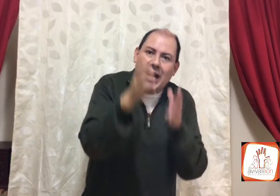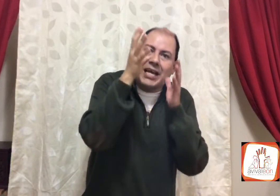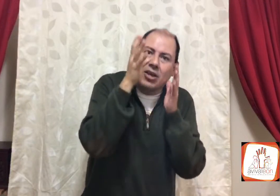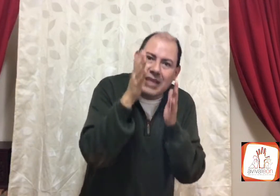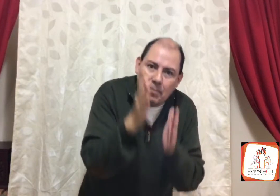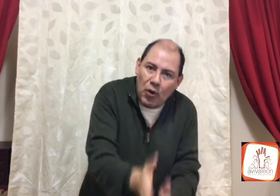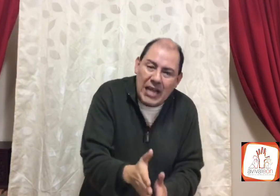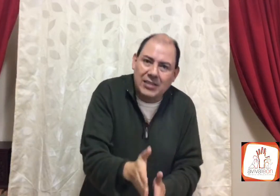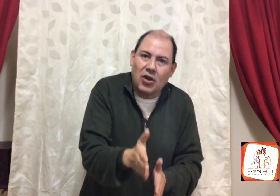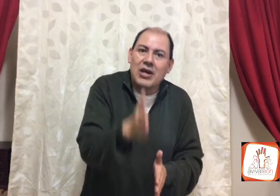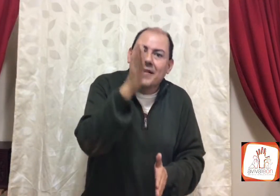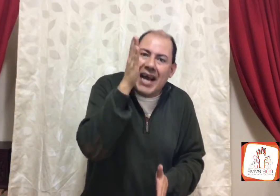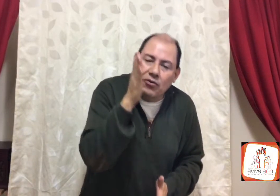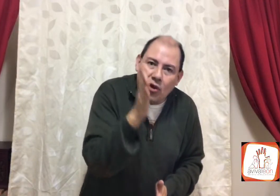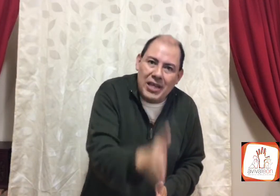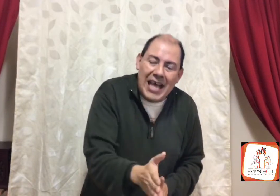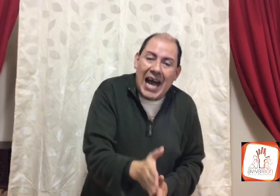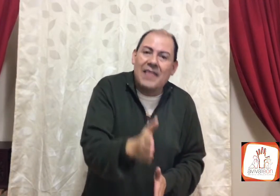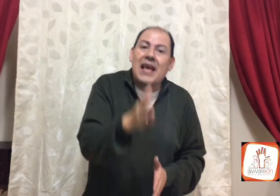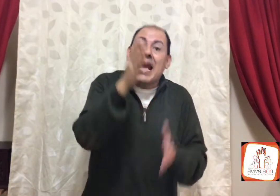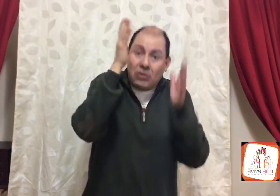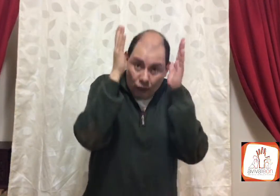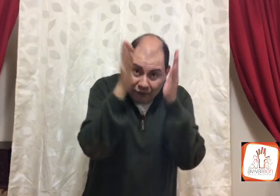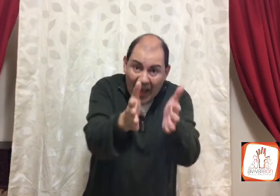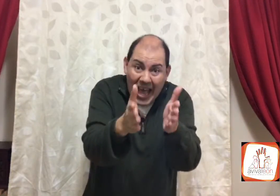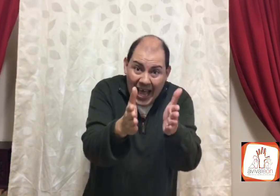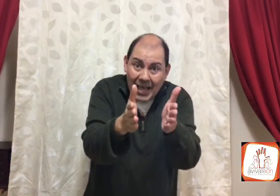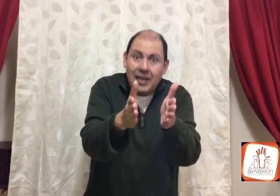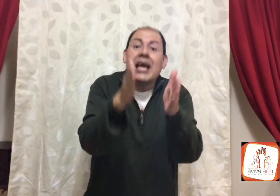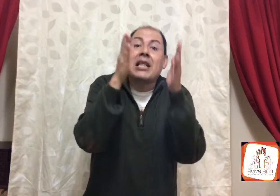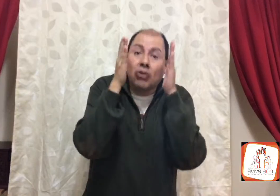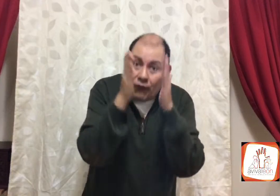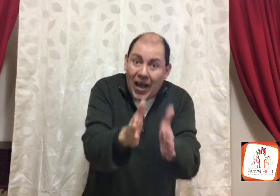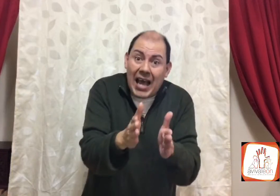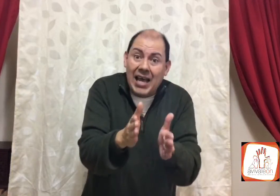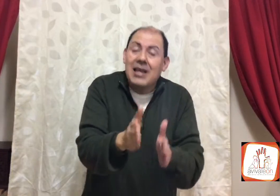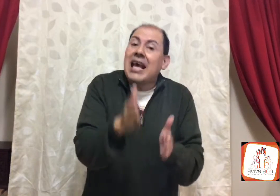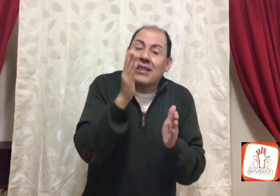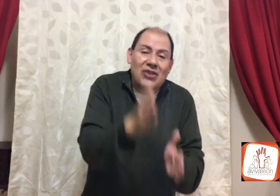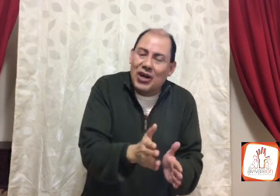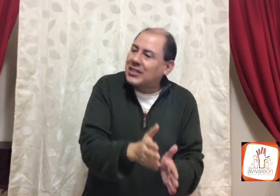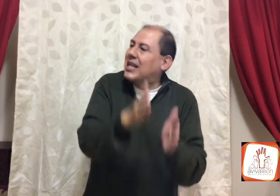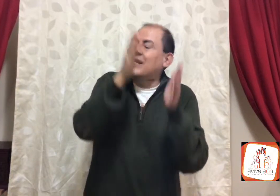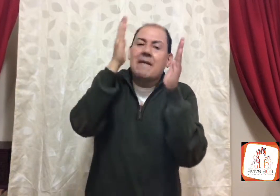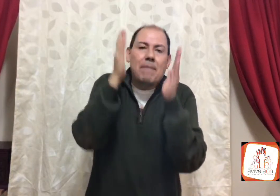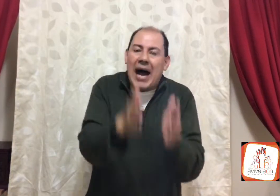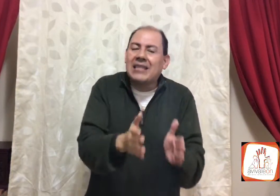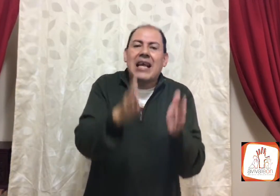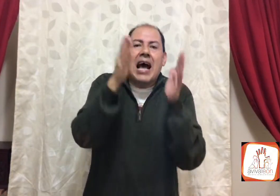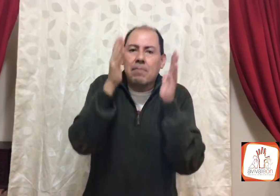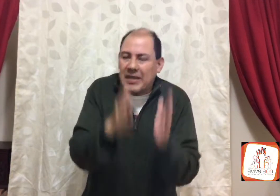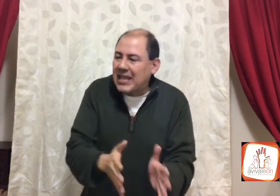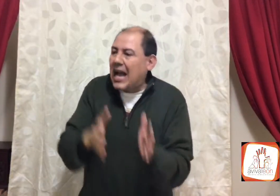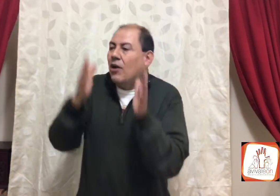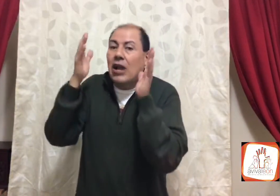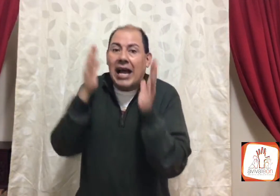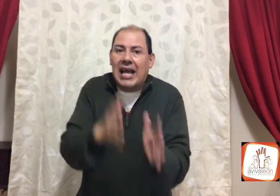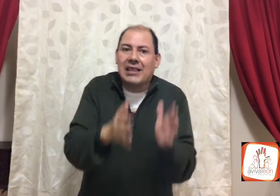que Dios ha puesto, de autoridad en tu fe, en tu fe, entonces, vas a empezar, o la gente